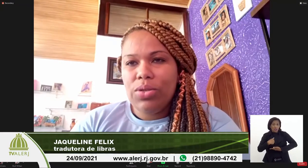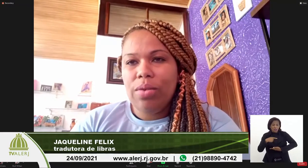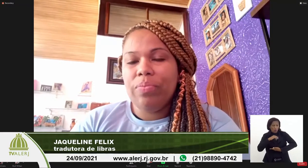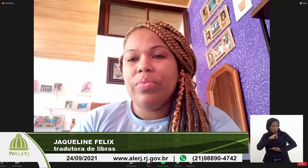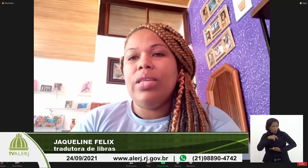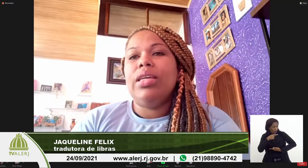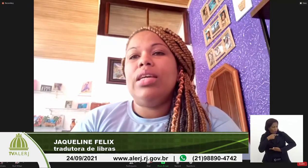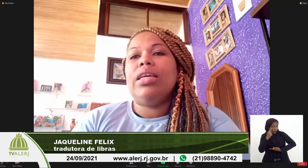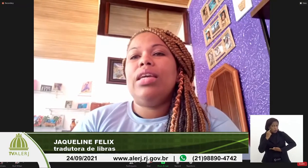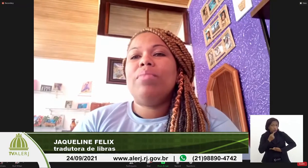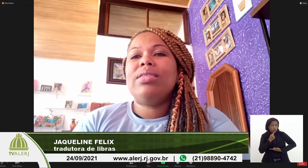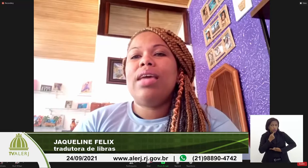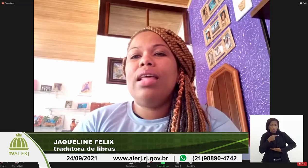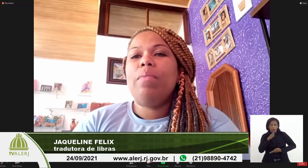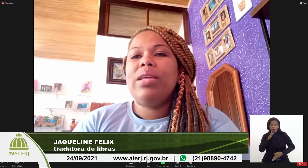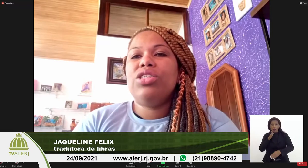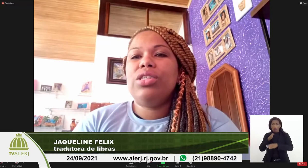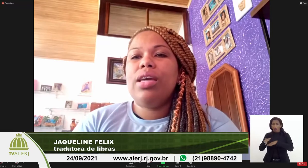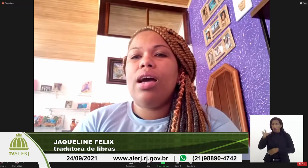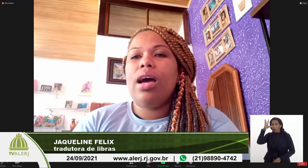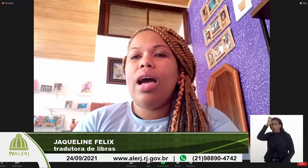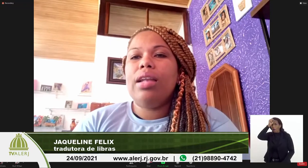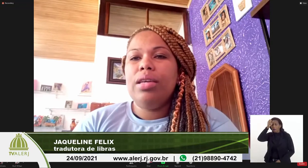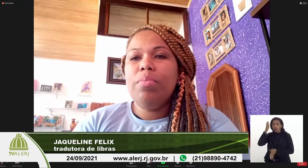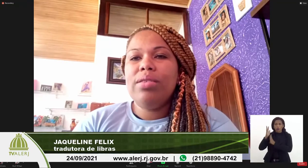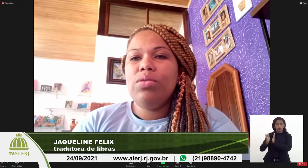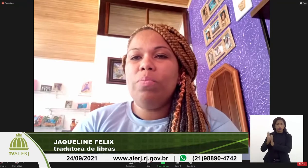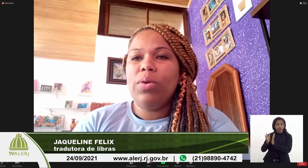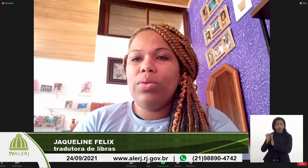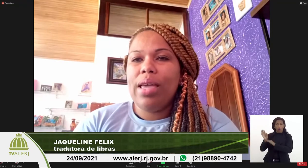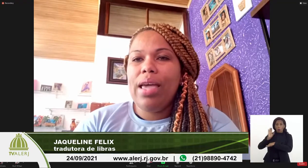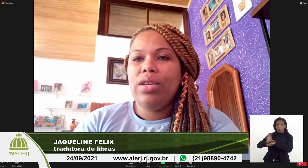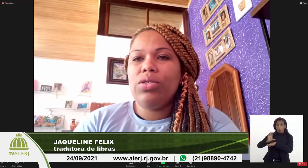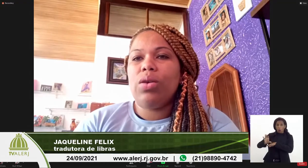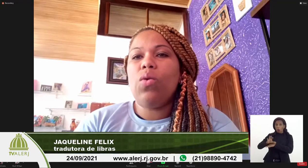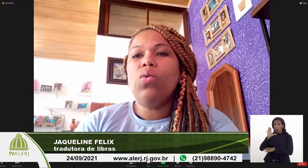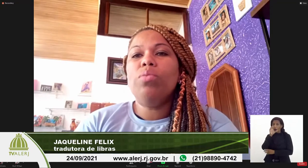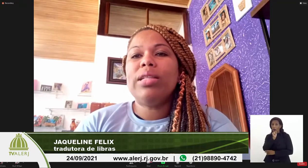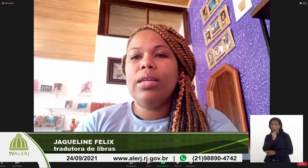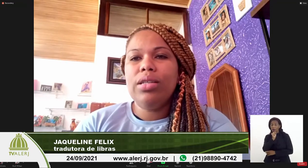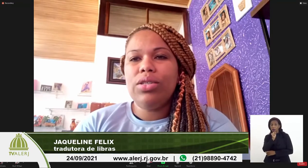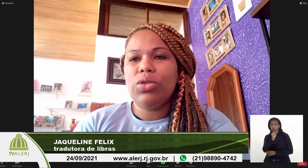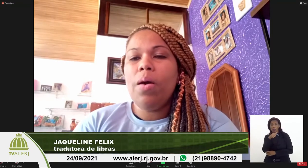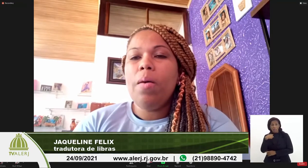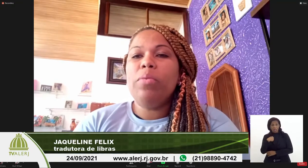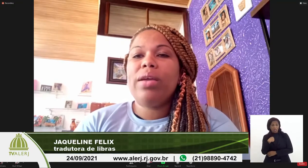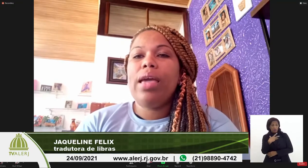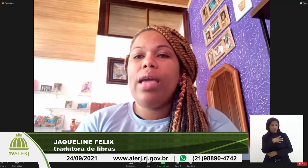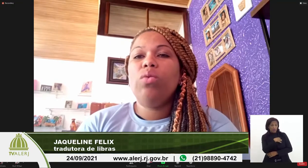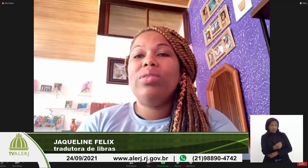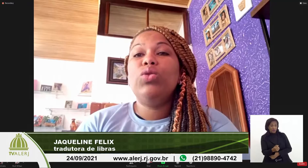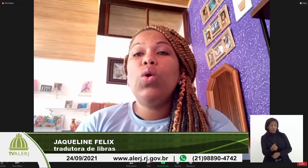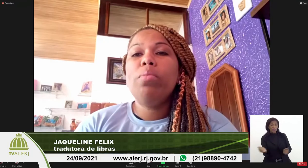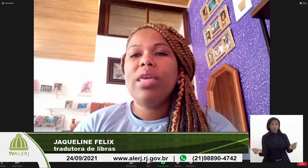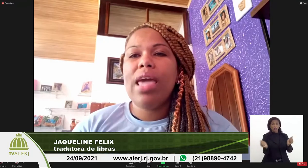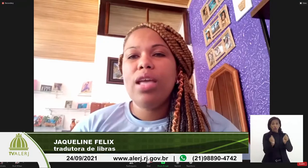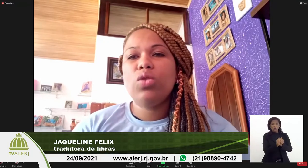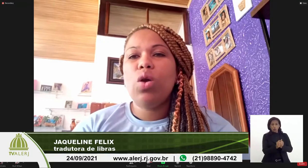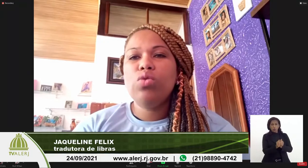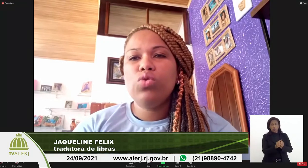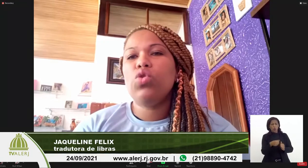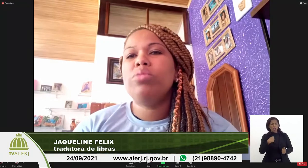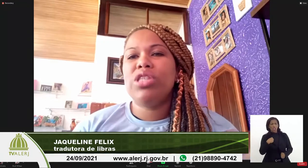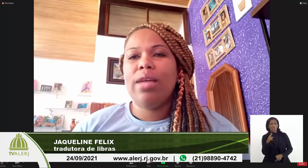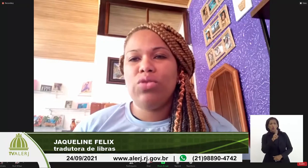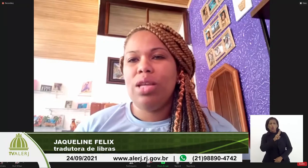sinais. E a Marcele, ela aprendia a Libras e o português com comitantes, porque eu nomeei